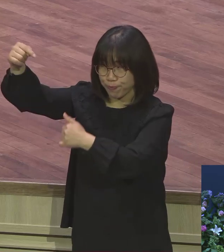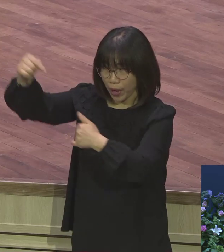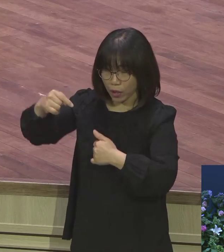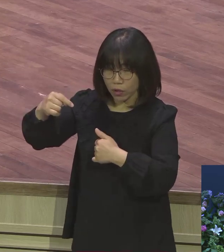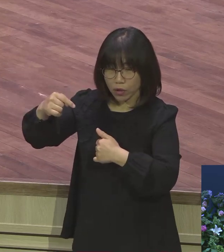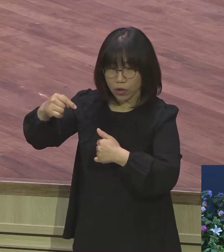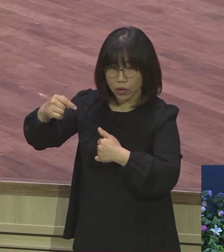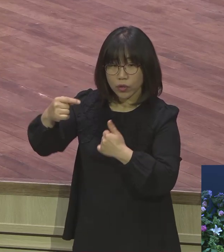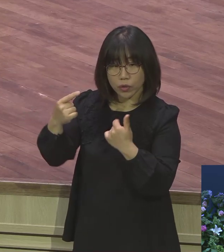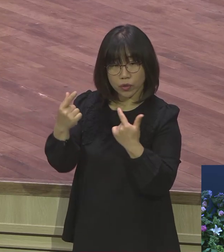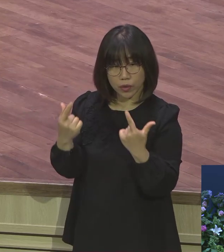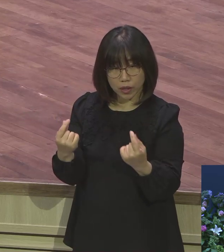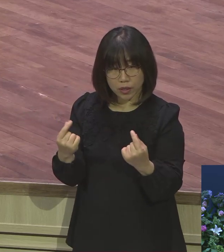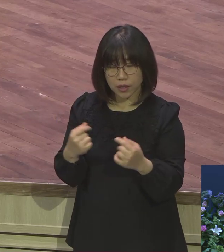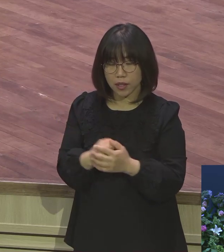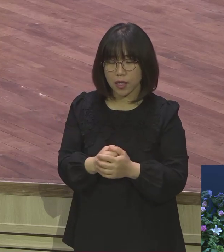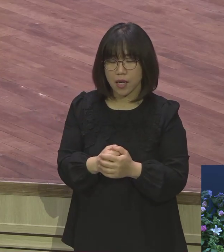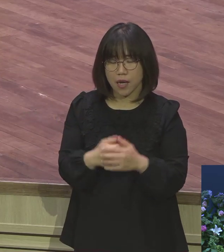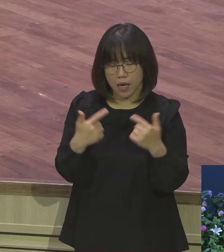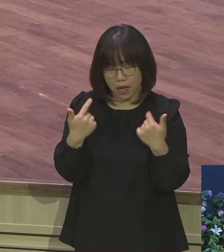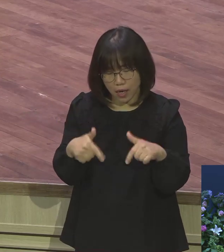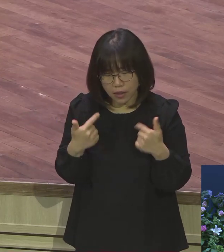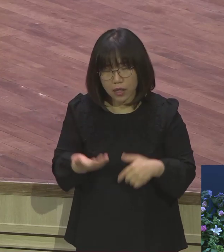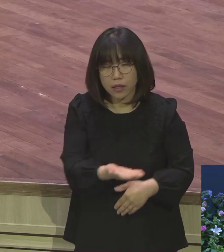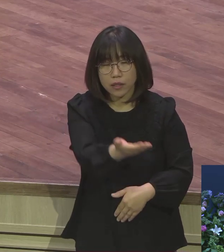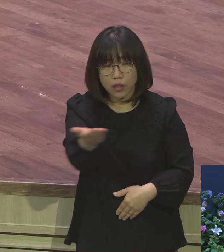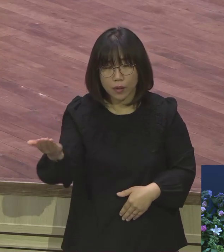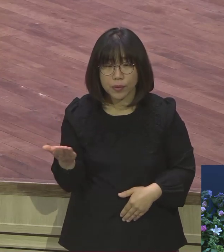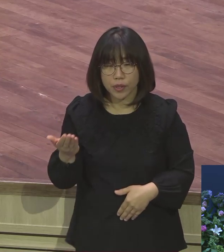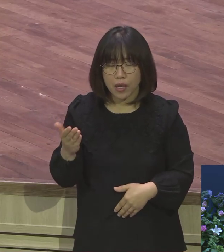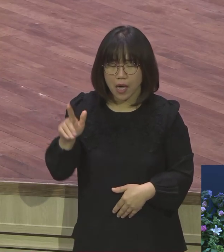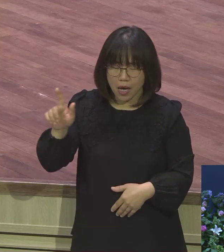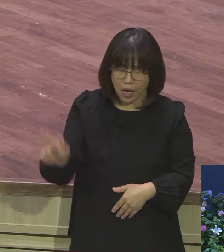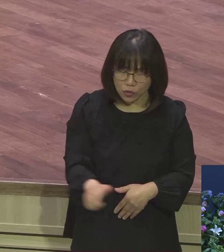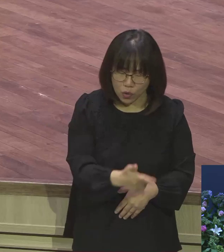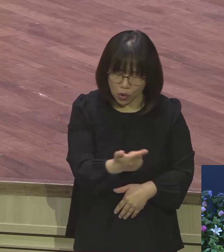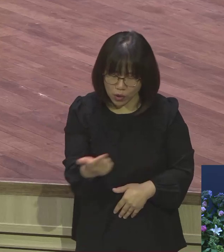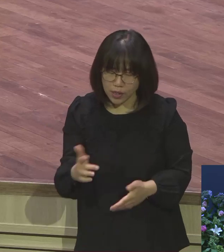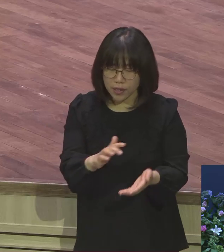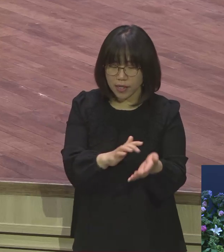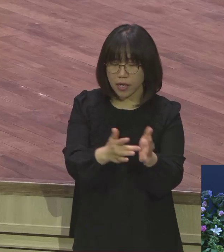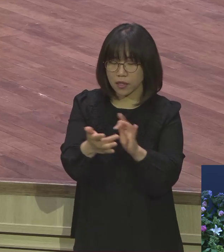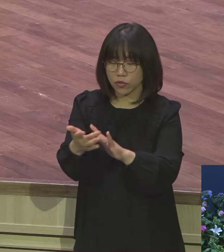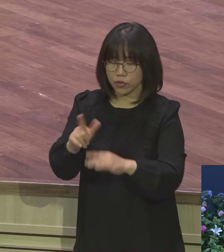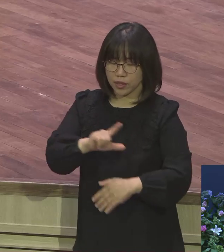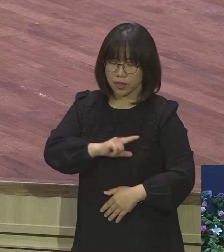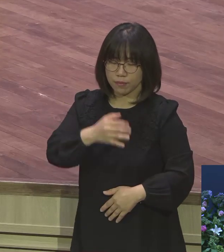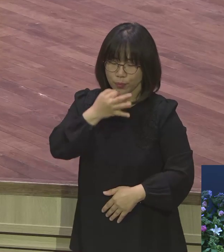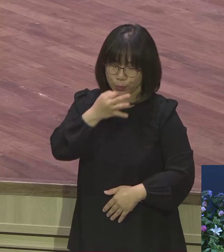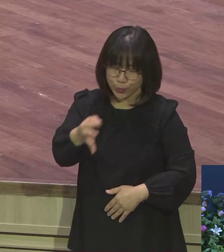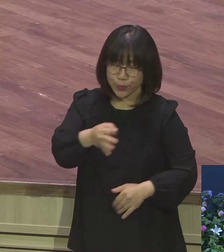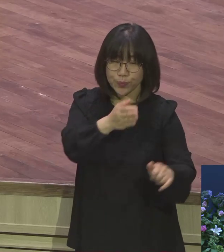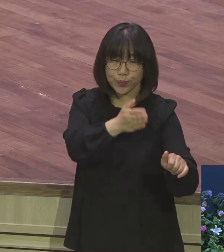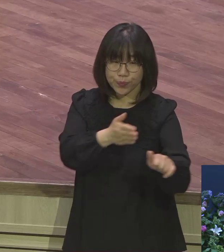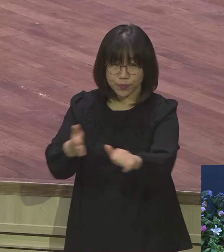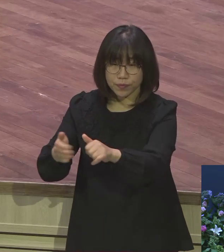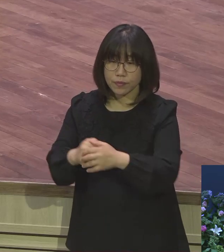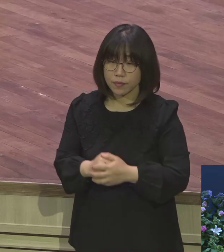수시로 하루에도 몇 번씩 예수 이름 부르시 바랍니다. 예수 이름을 그렇게 예수 이름으로 기도해보세요.